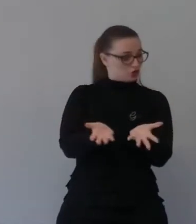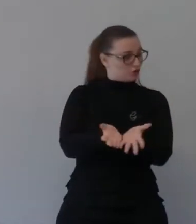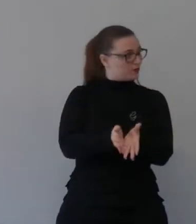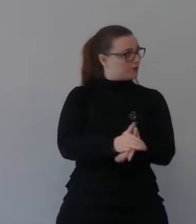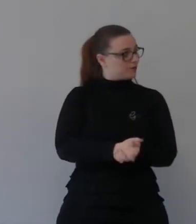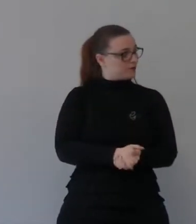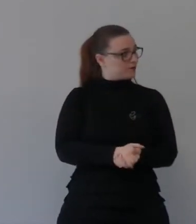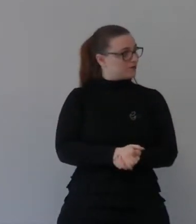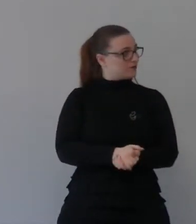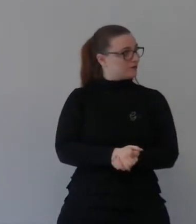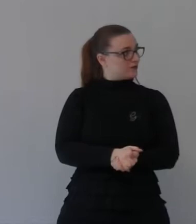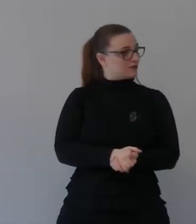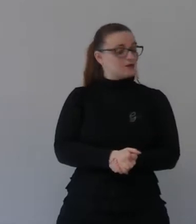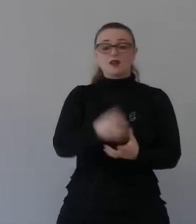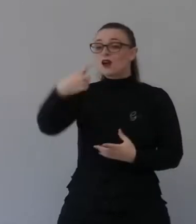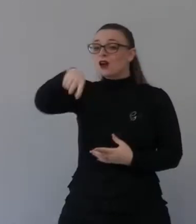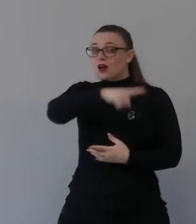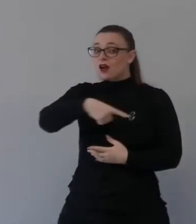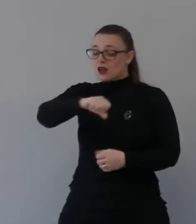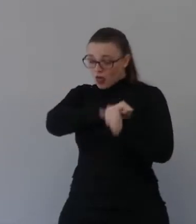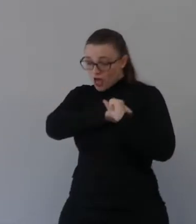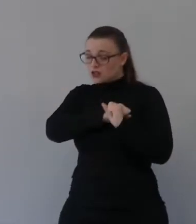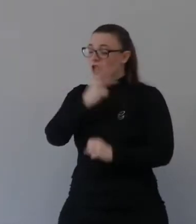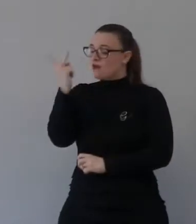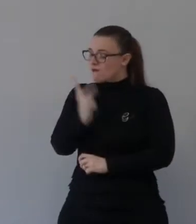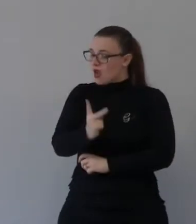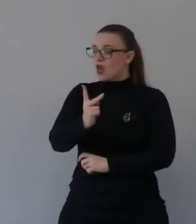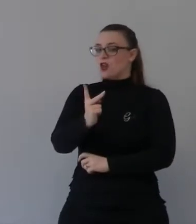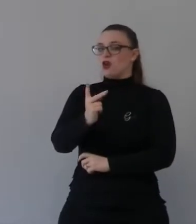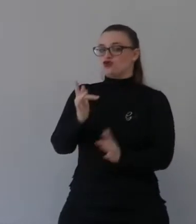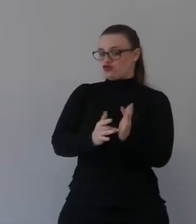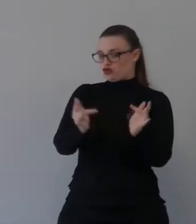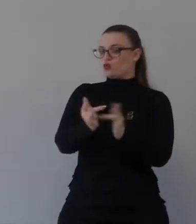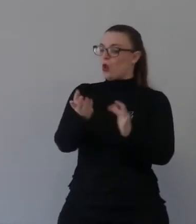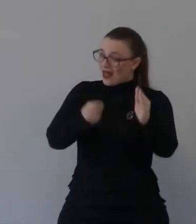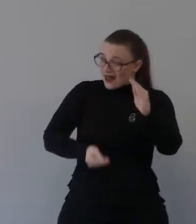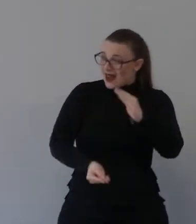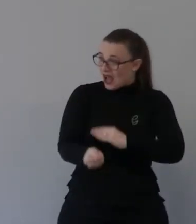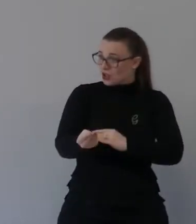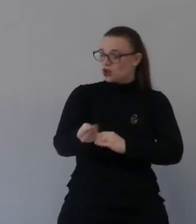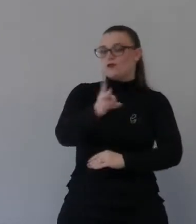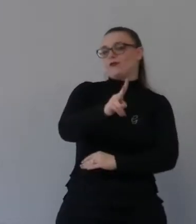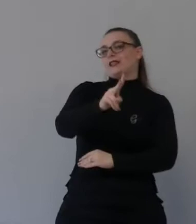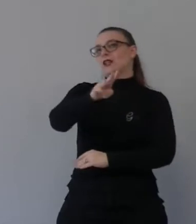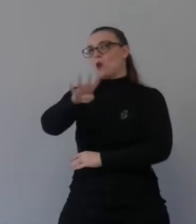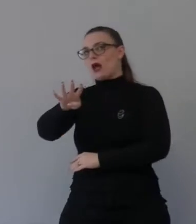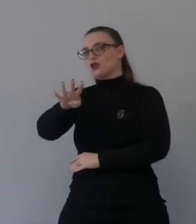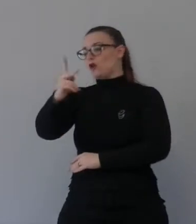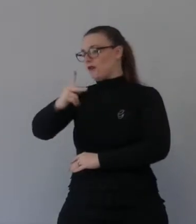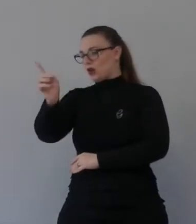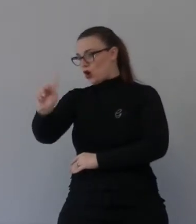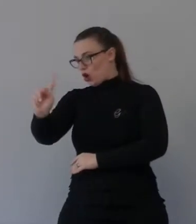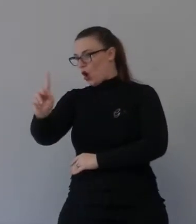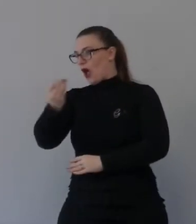realmente nato il 24 dicembre sappiamo che non è nato il 24 dicembre sappiamo che comunque è nato